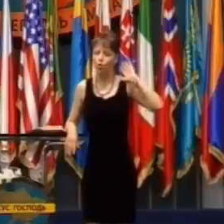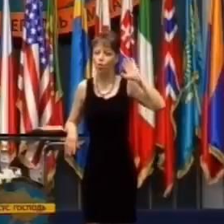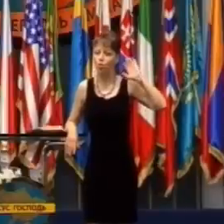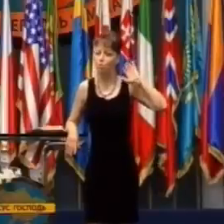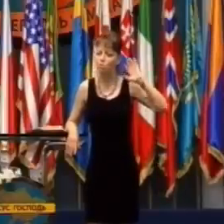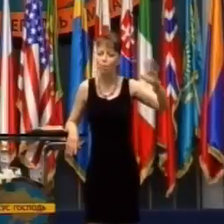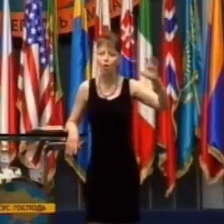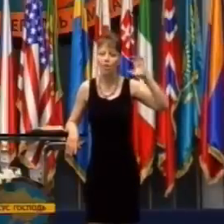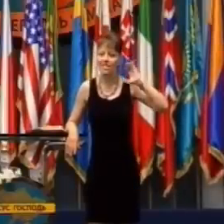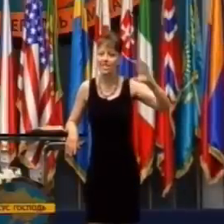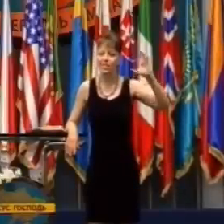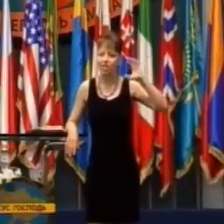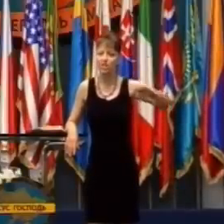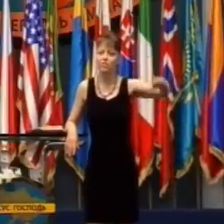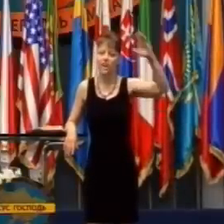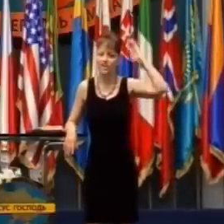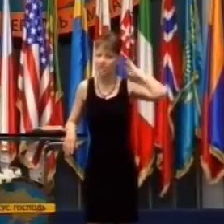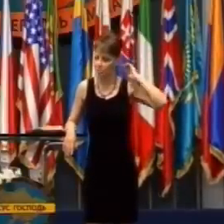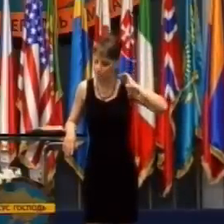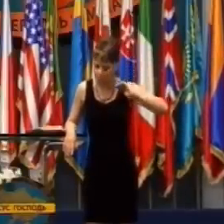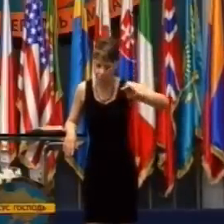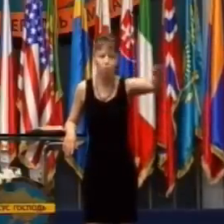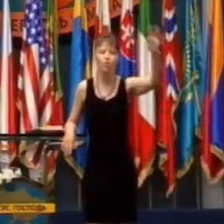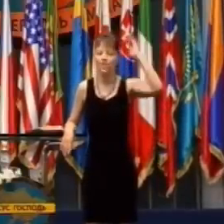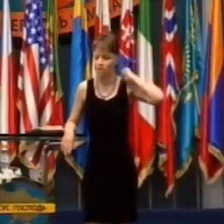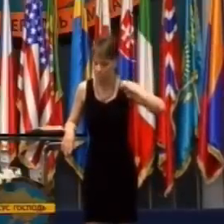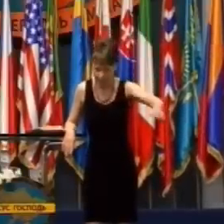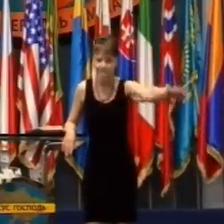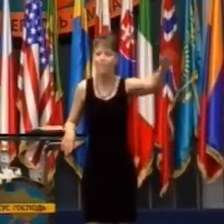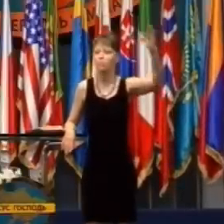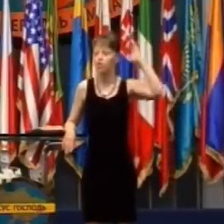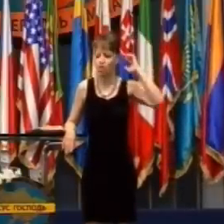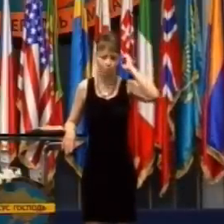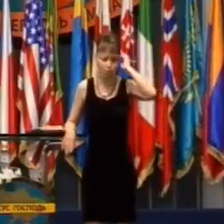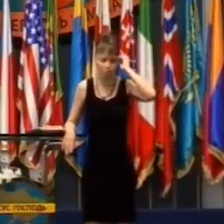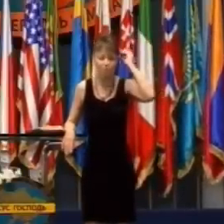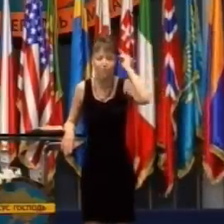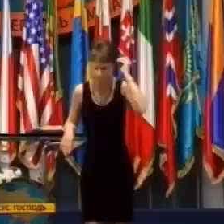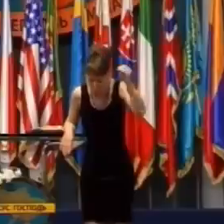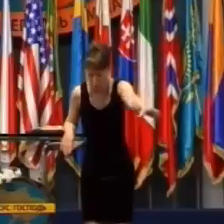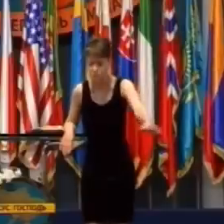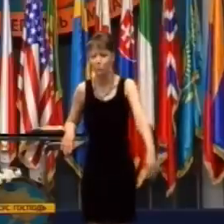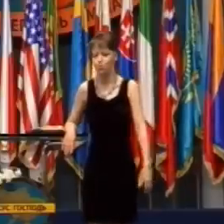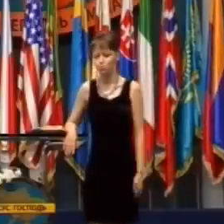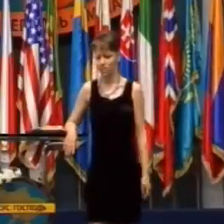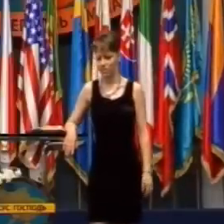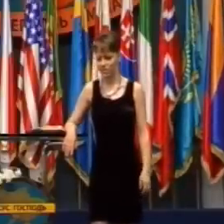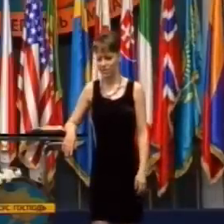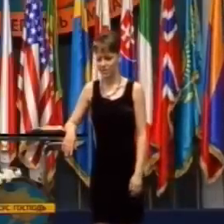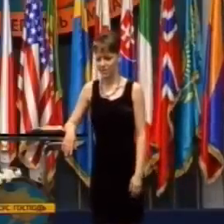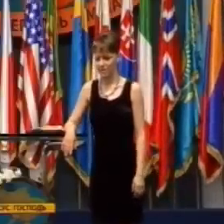aby mohol robiť nesmierne viac, než to, o čo ho prosíte alebo čo mu rozumiete.